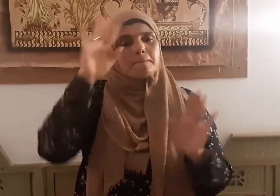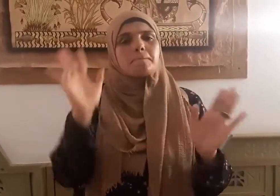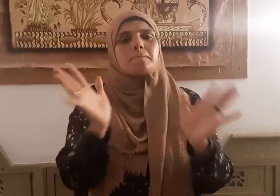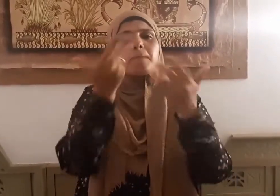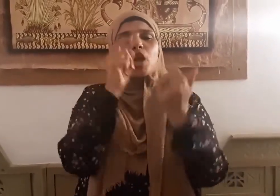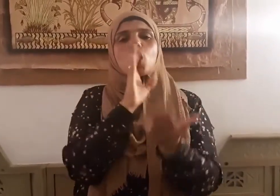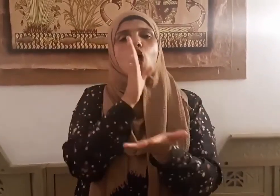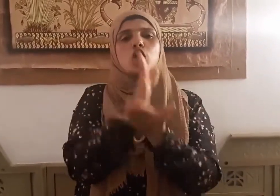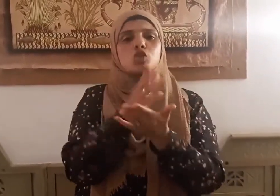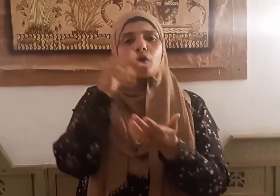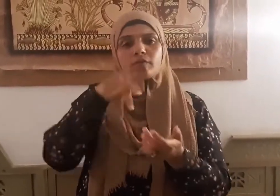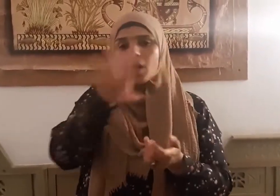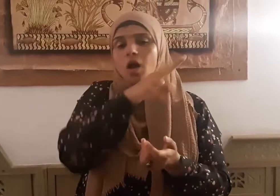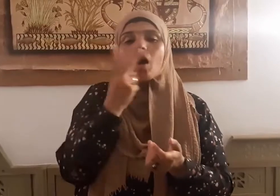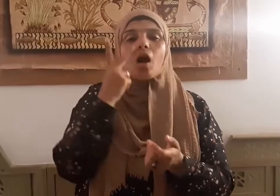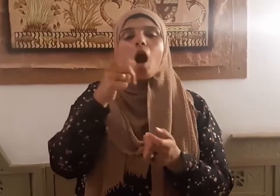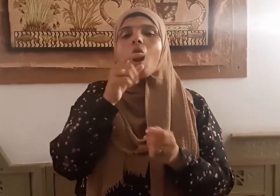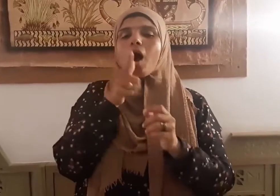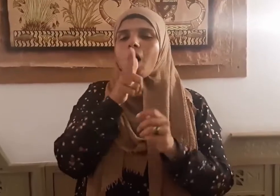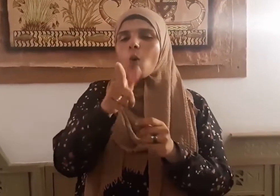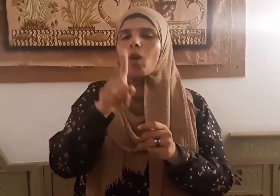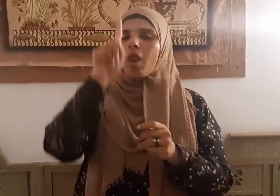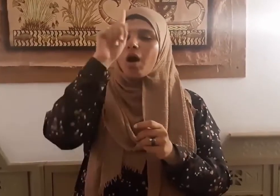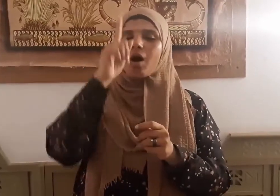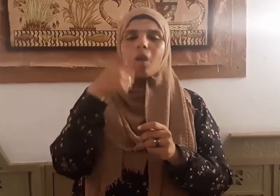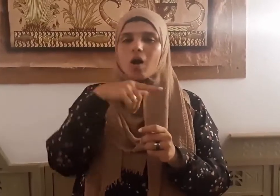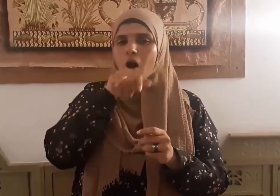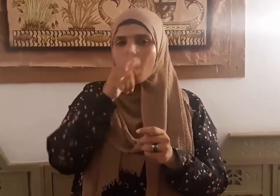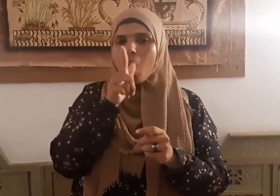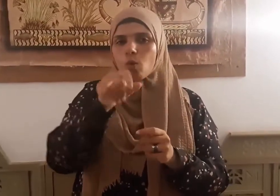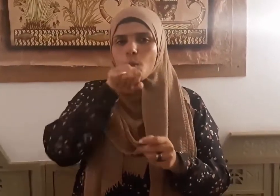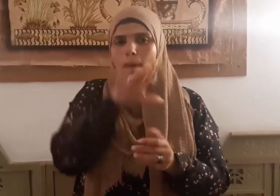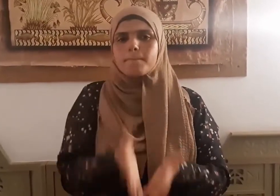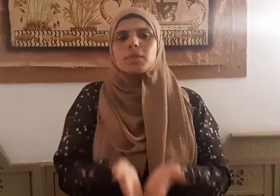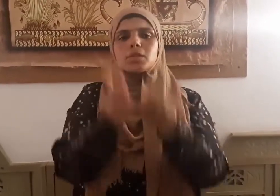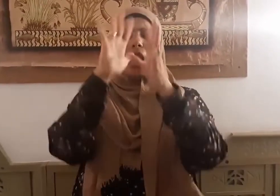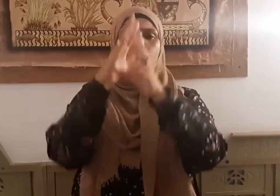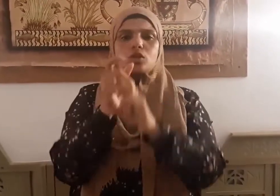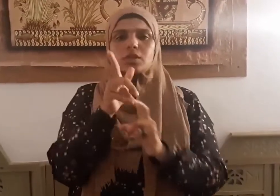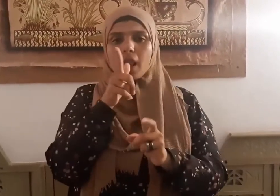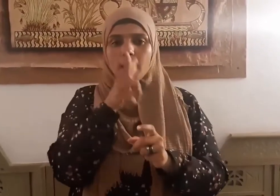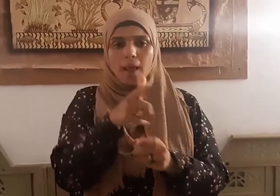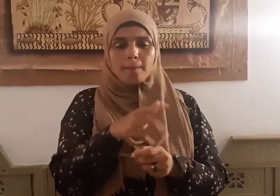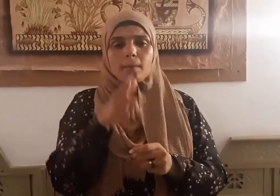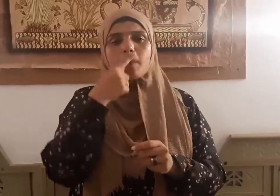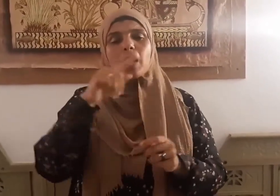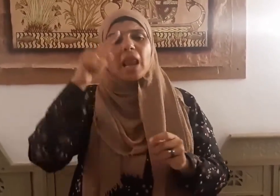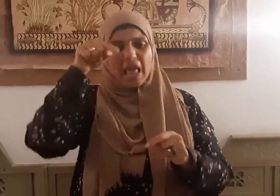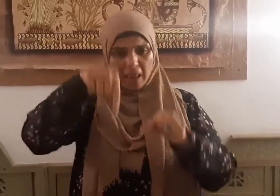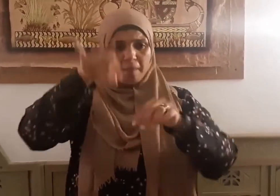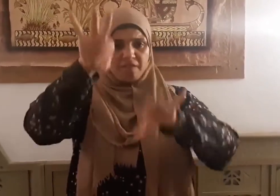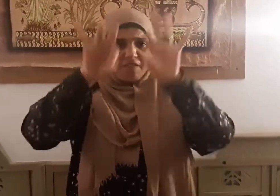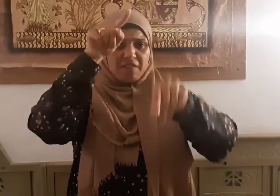فيهم قول النبي صلى الله عليه وسلم إن منكم منفرين